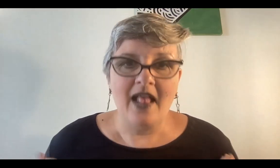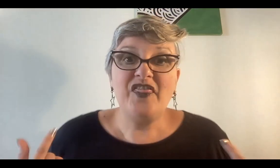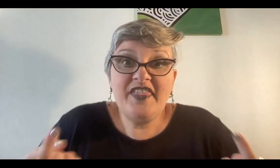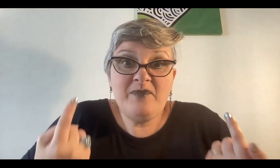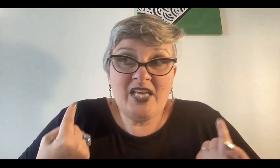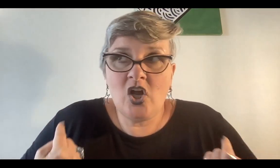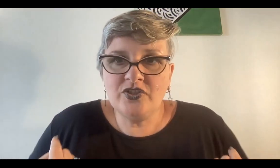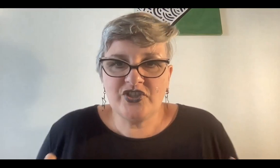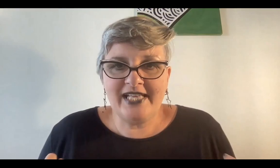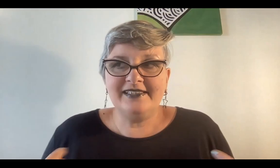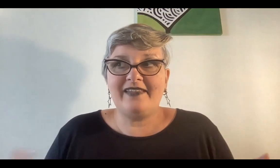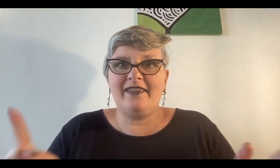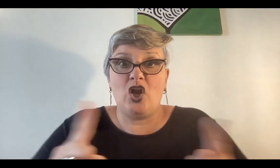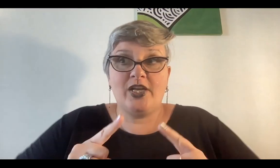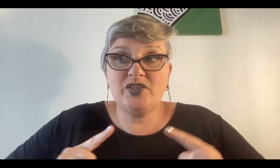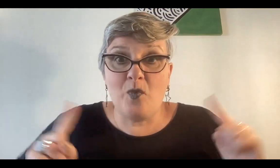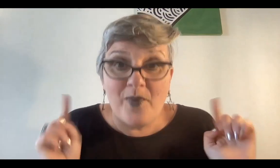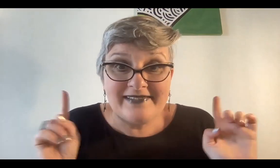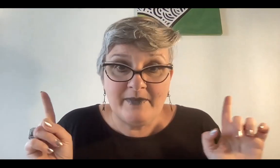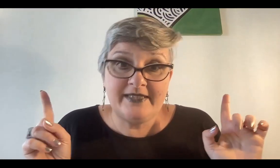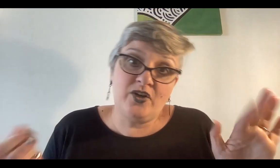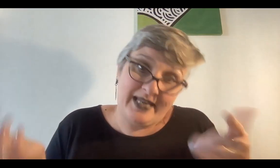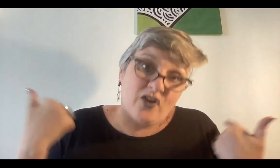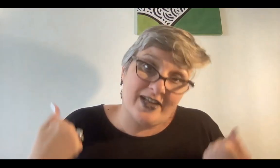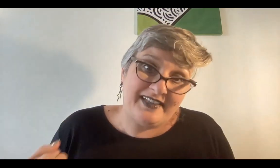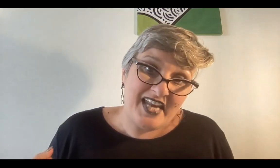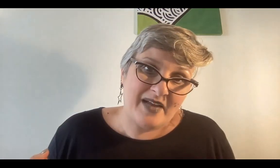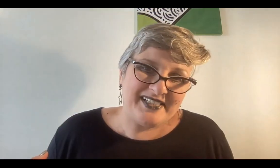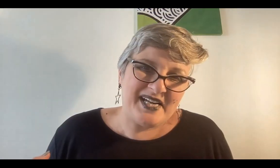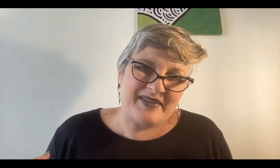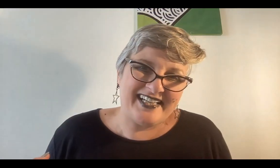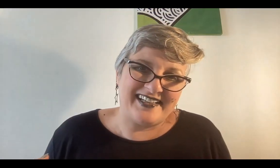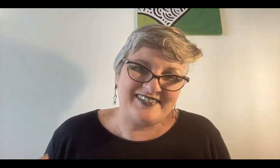desde mi inconsciente desde lo que supuestamente no manejo que tendría que aprender a manejar